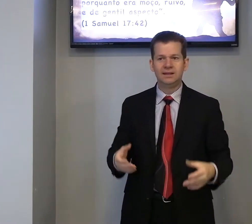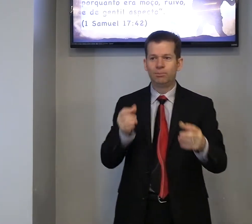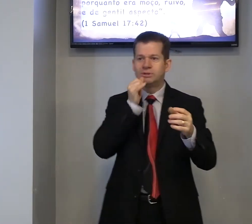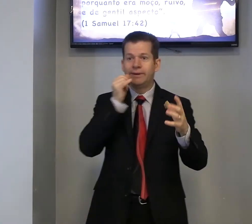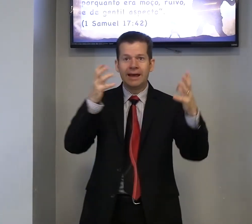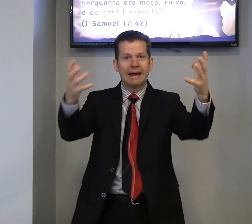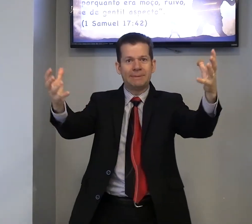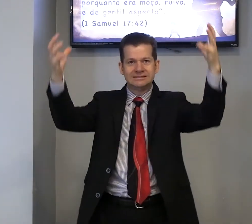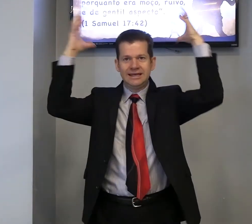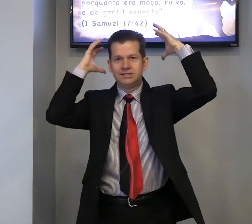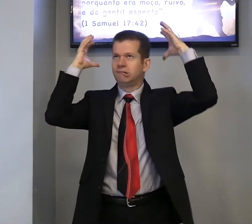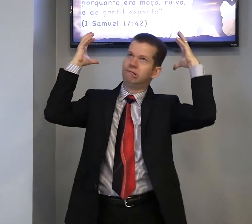capacete,